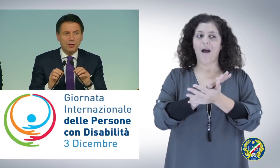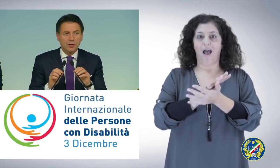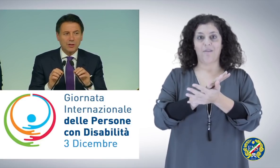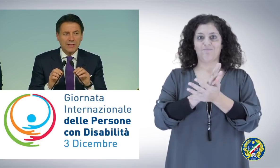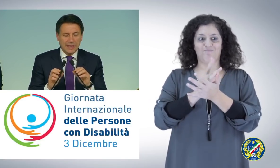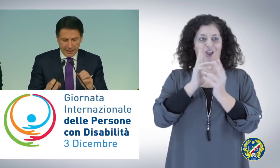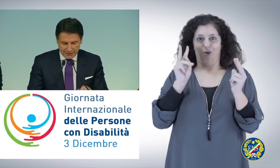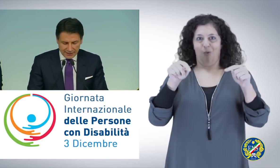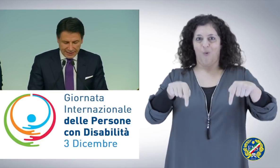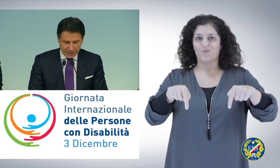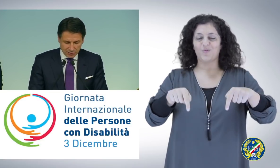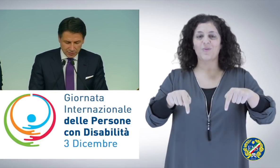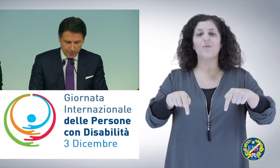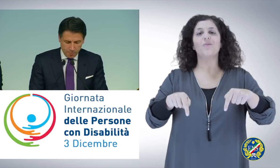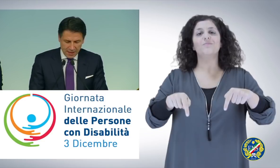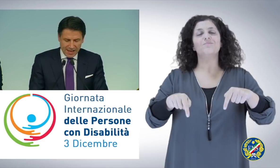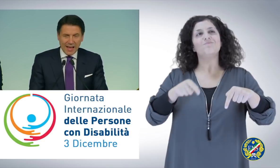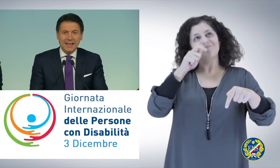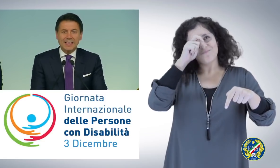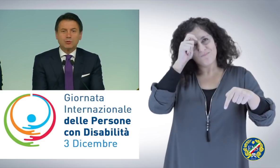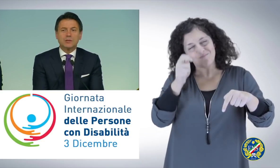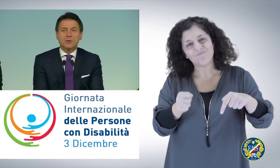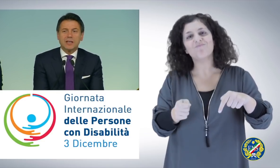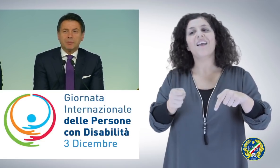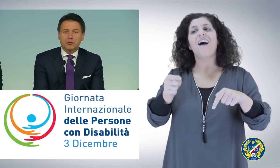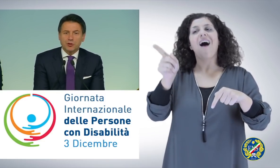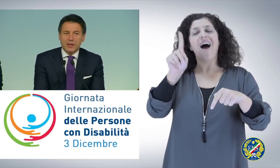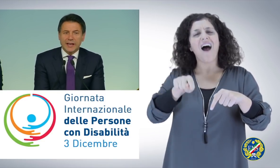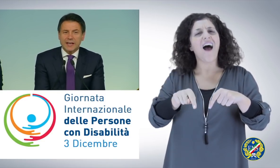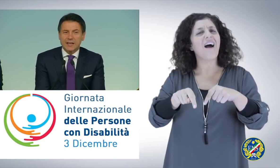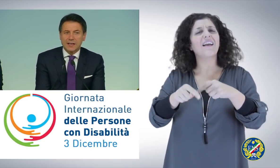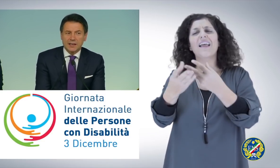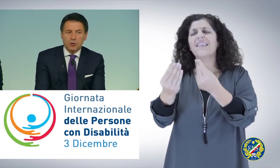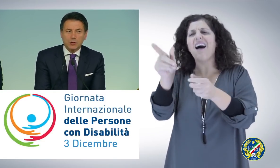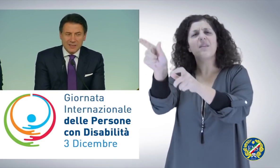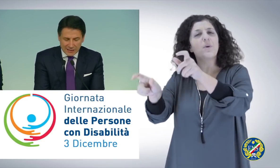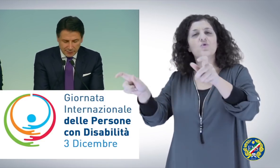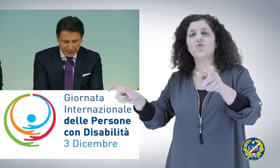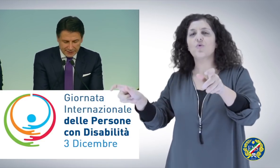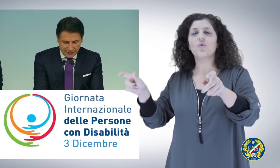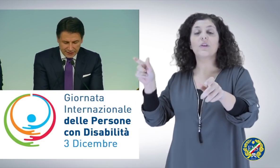è dedicato anche a tutte quelle persone che quotidianamente